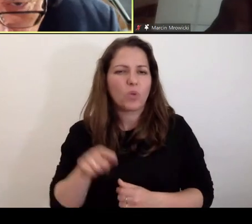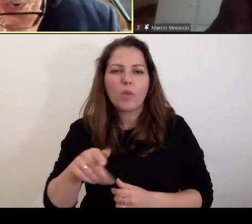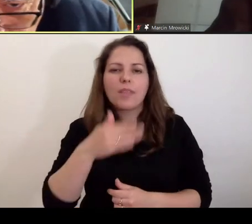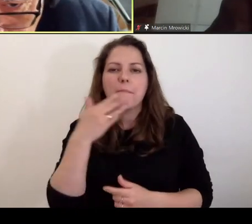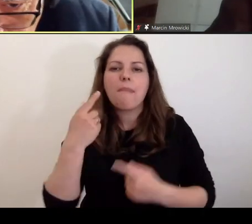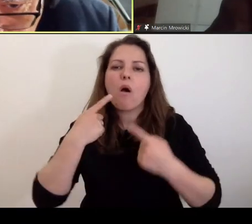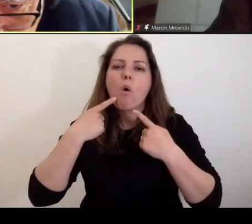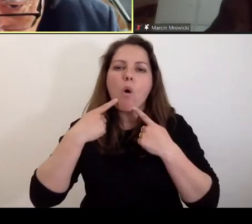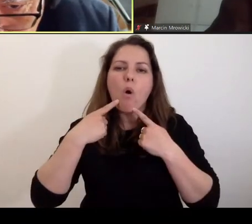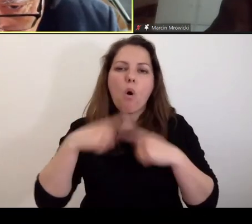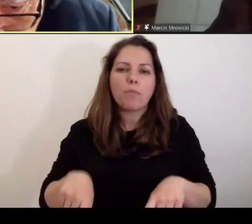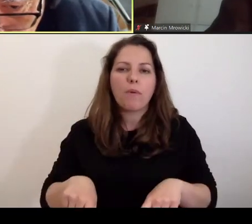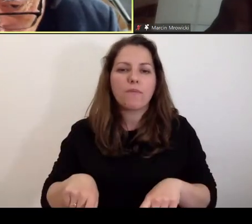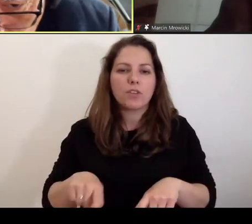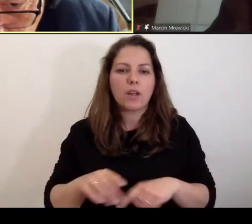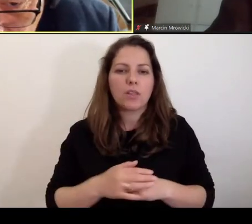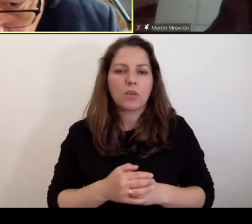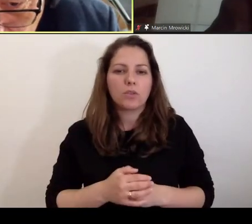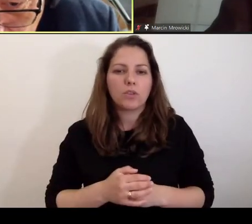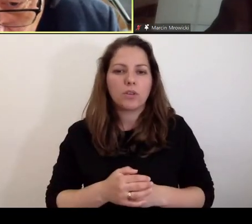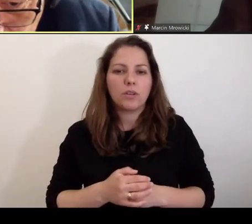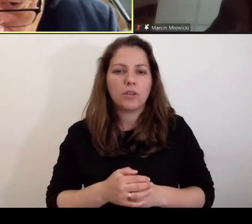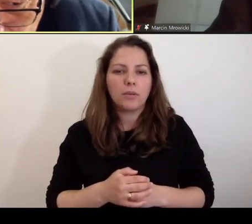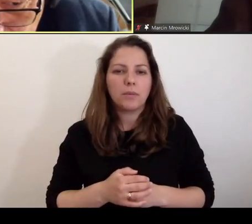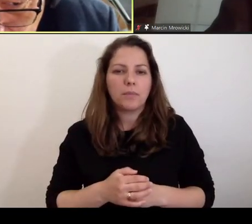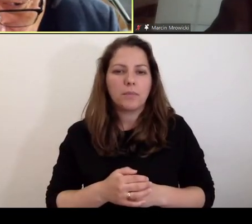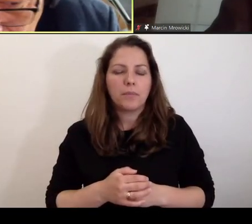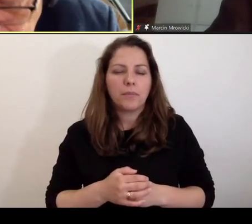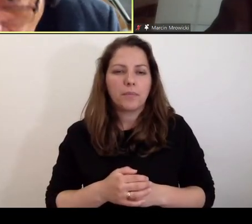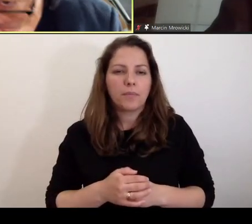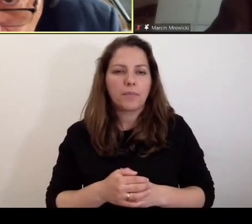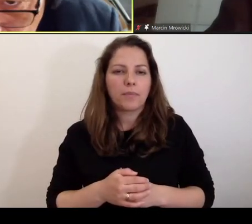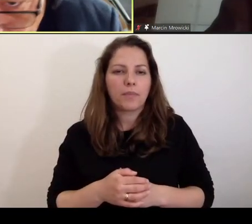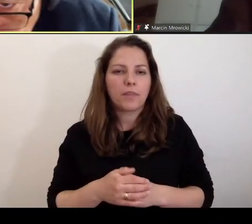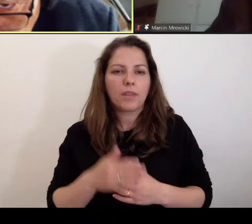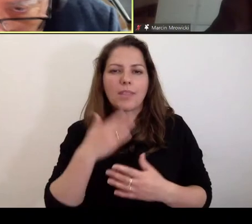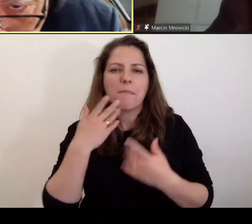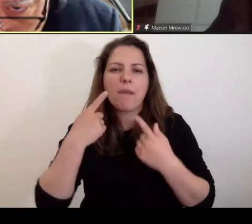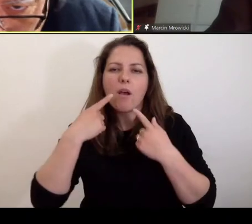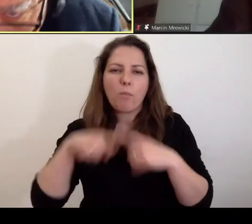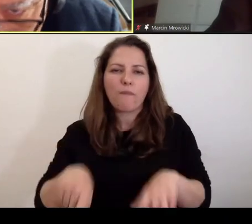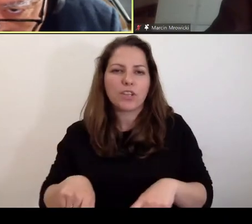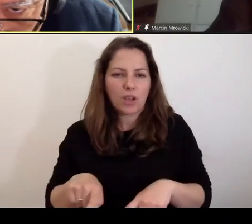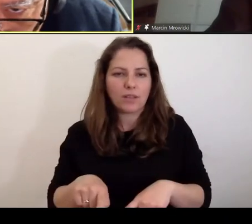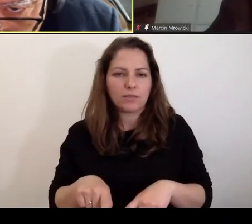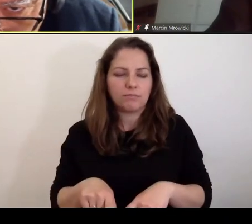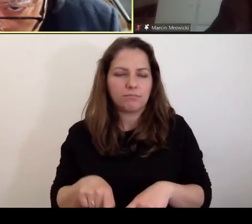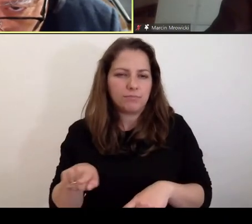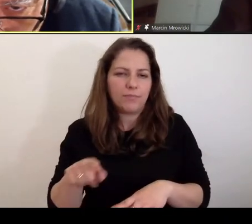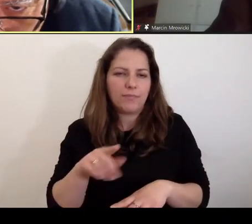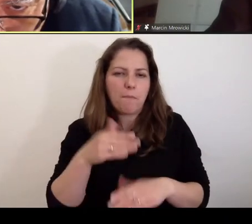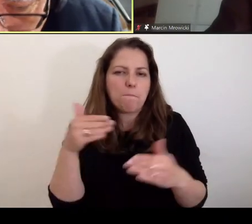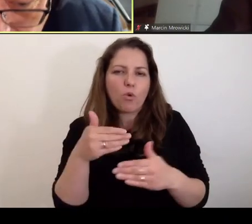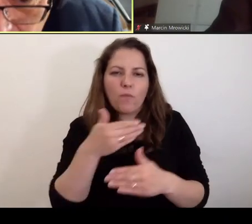odpowiedzialności takiej zaocznej, nie ma takiej możliwości w ogóle.